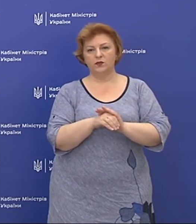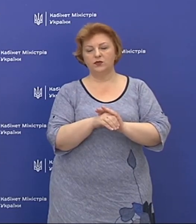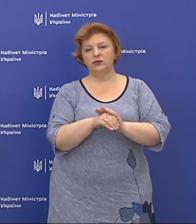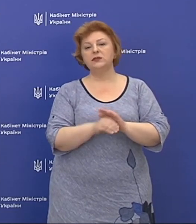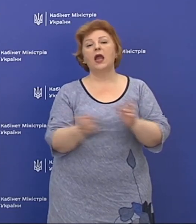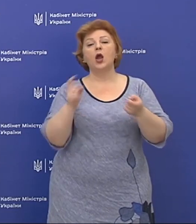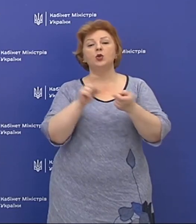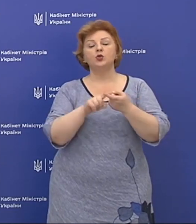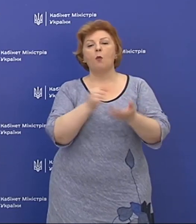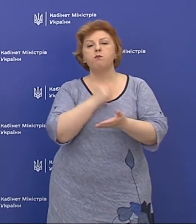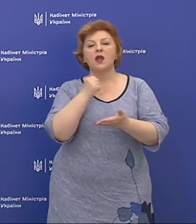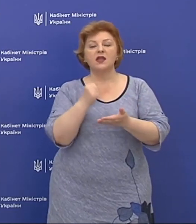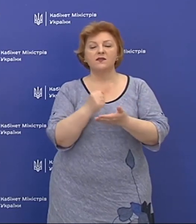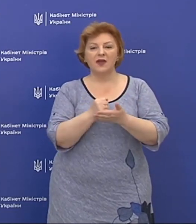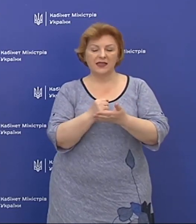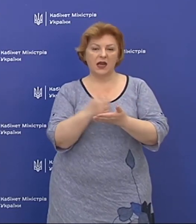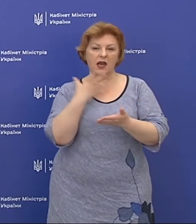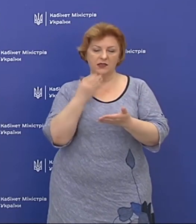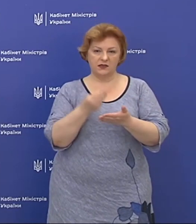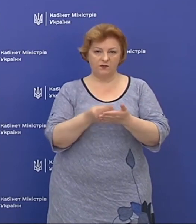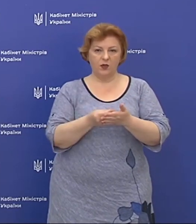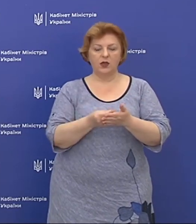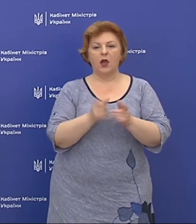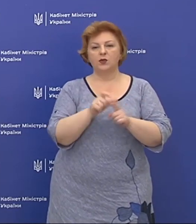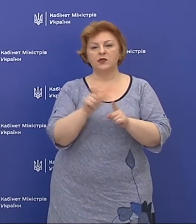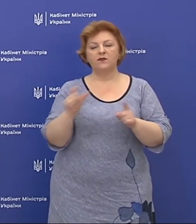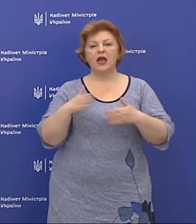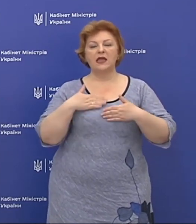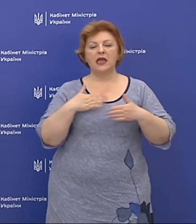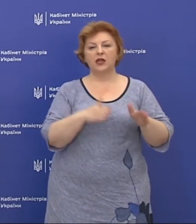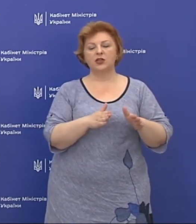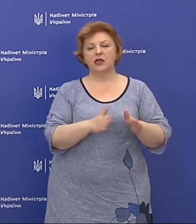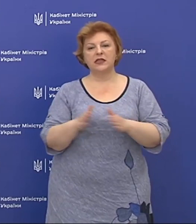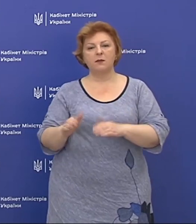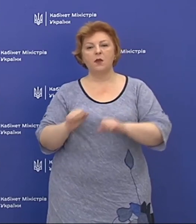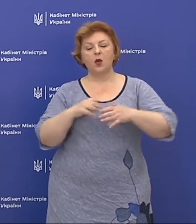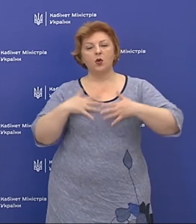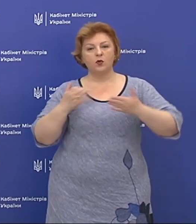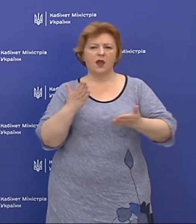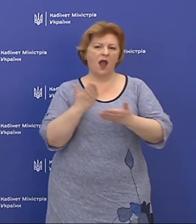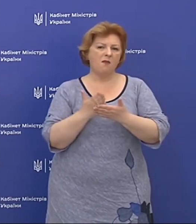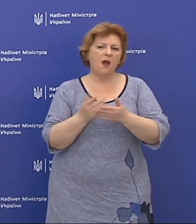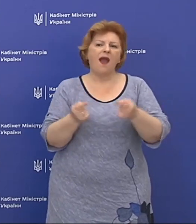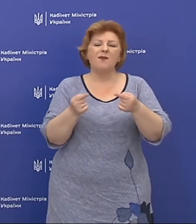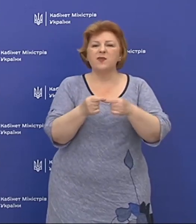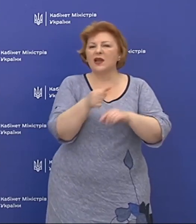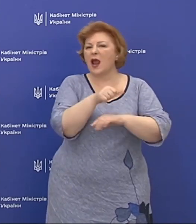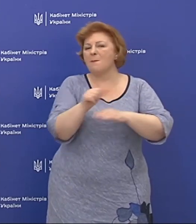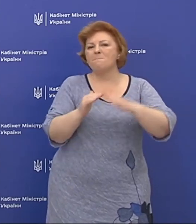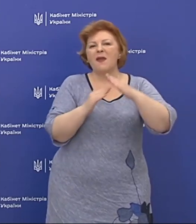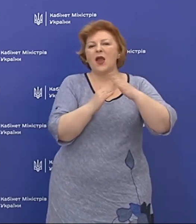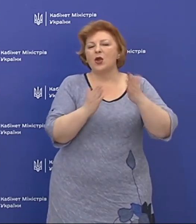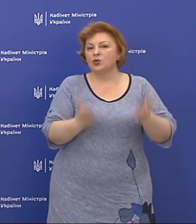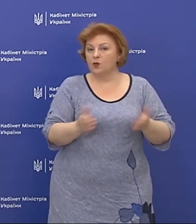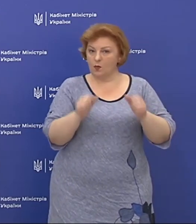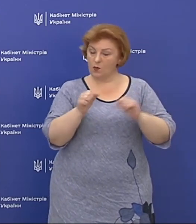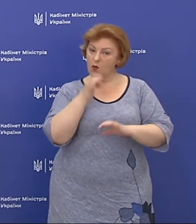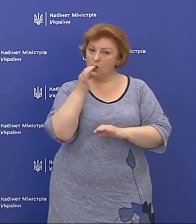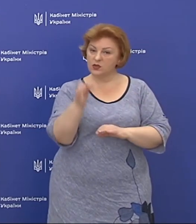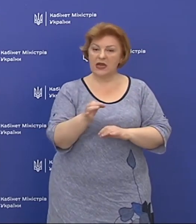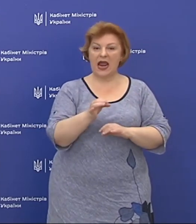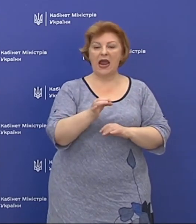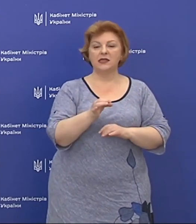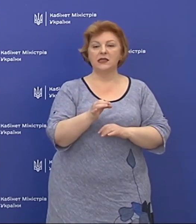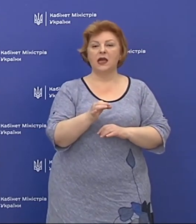підтвердження своїх слов, що наша система охорони здоров'я, вона теж має певну межу. Я, наприклад, вам можу сказати, що в